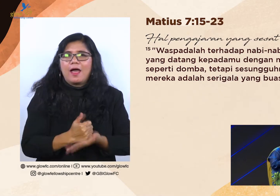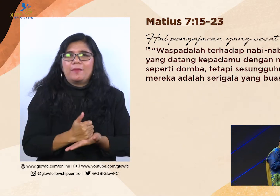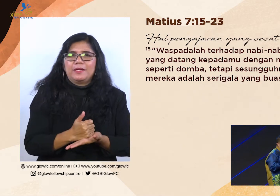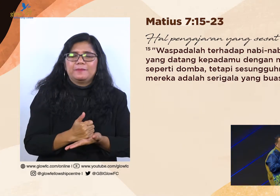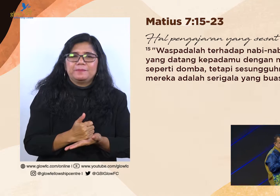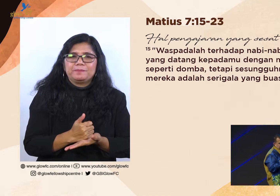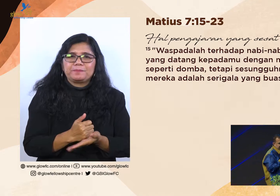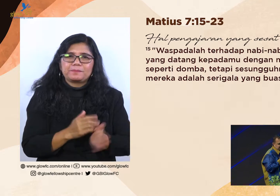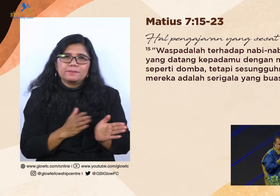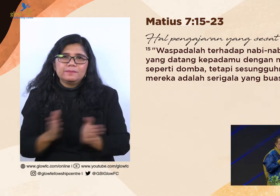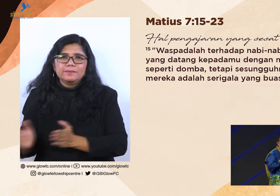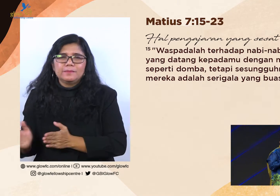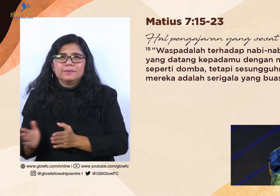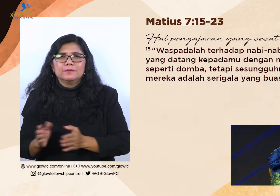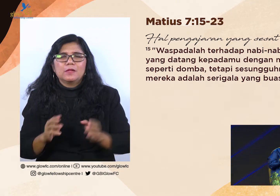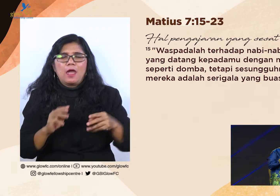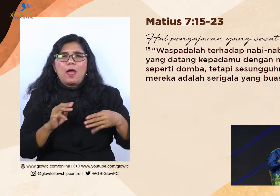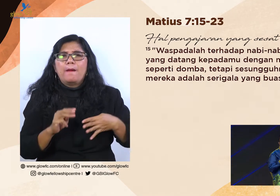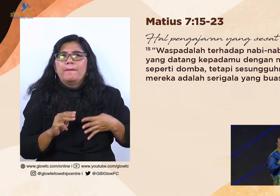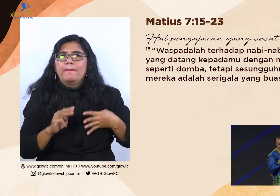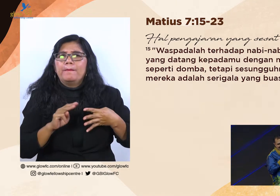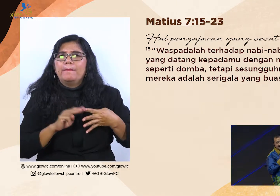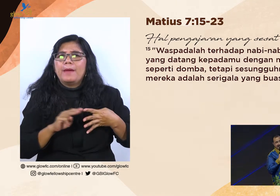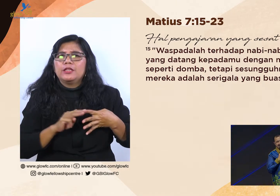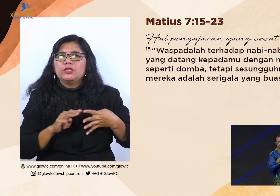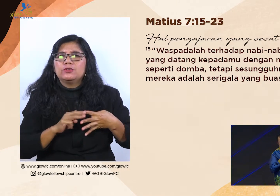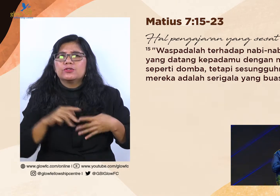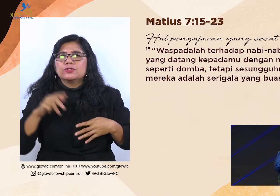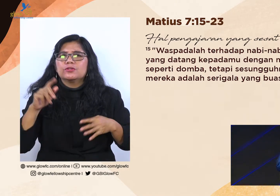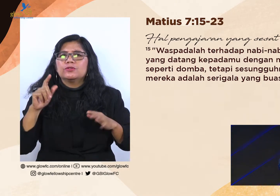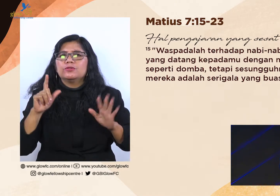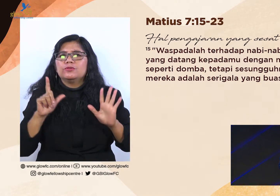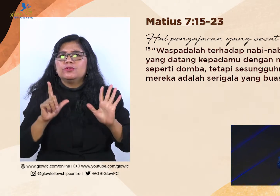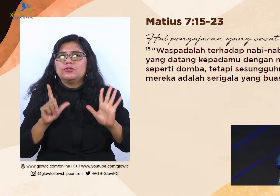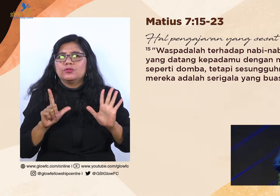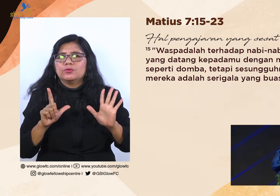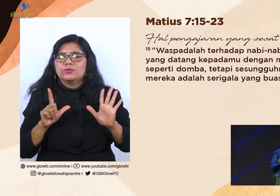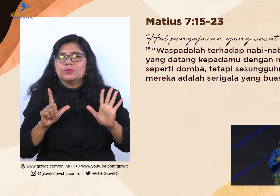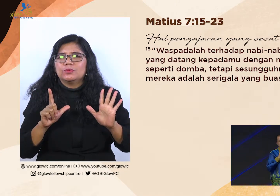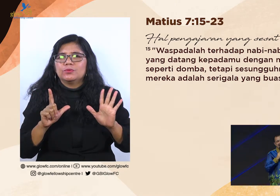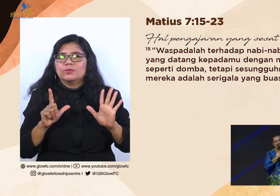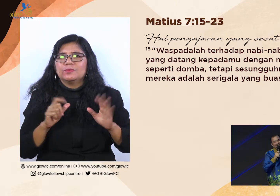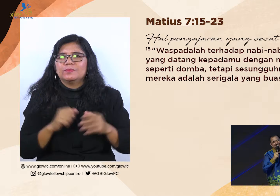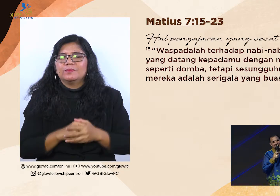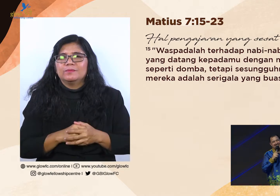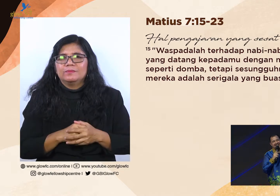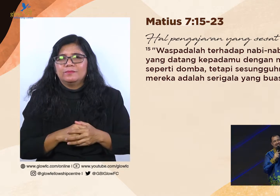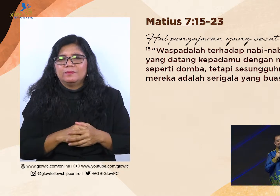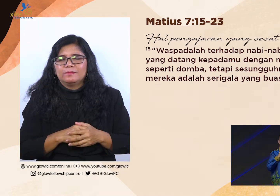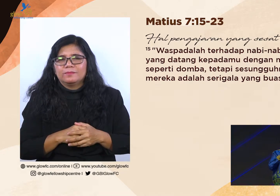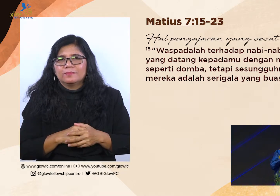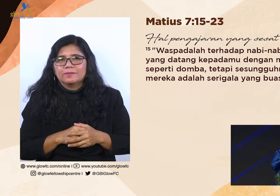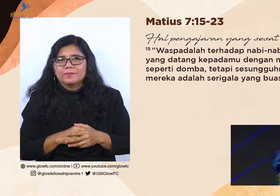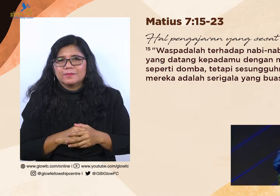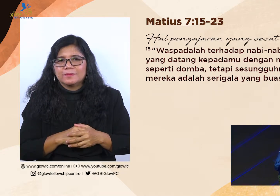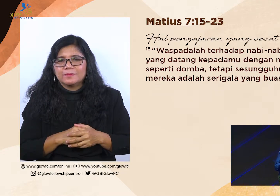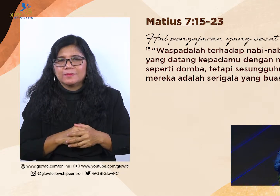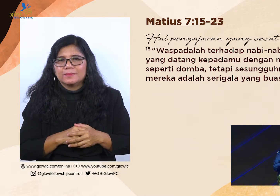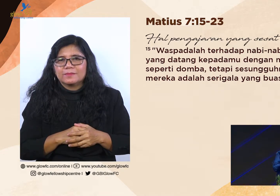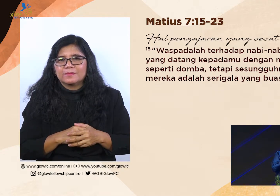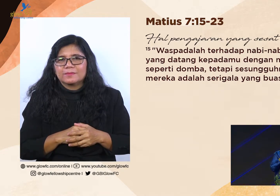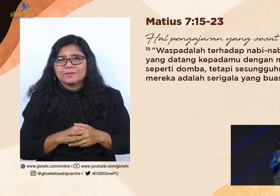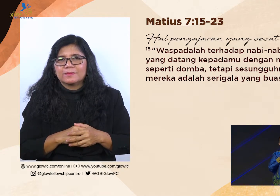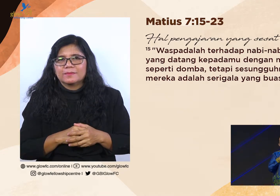sama-sama. Matius 7.15-23. Hal pengajaran yang sesat. Kenapa saya bicara-bicara apologet.